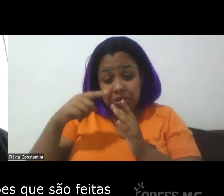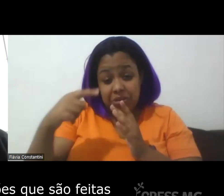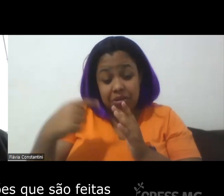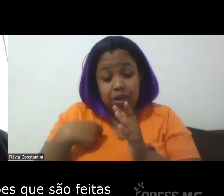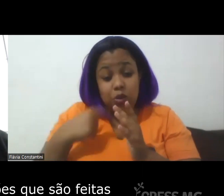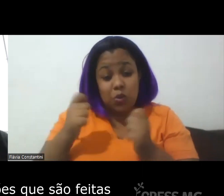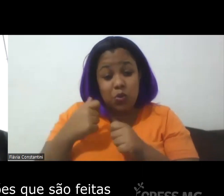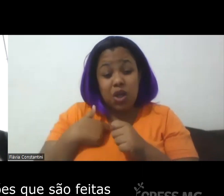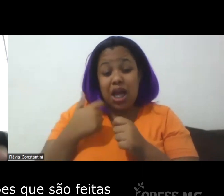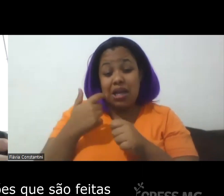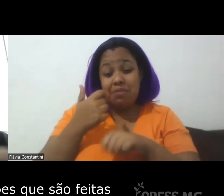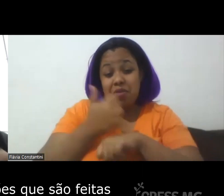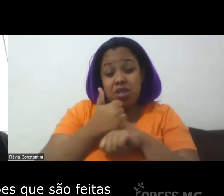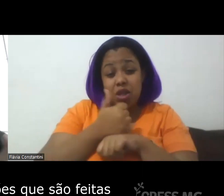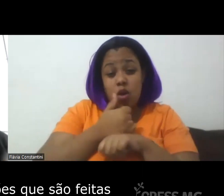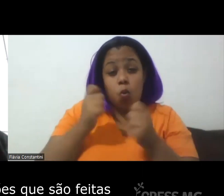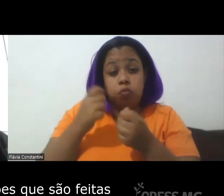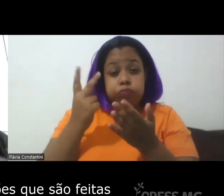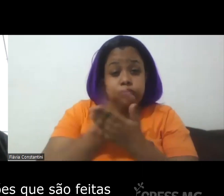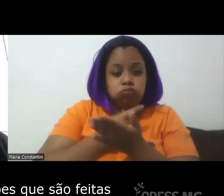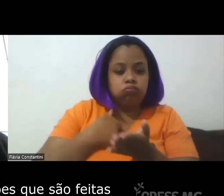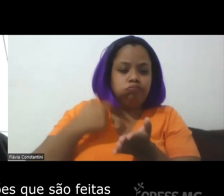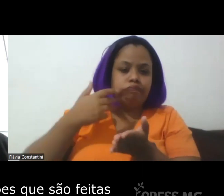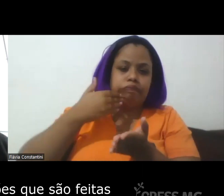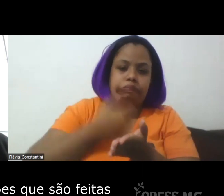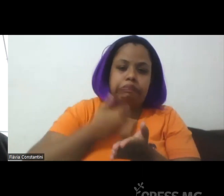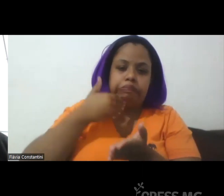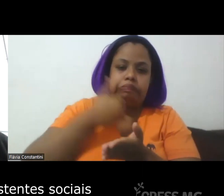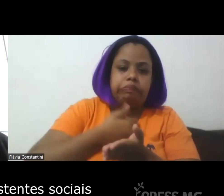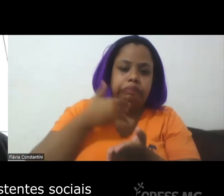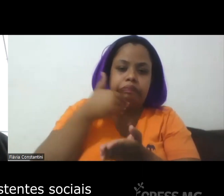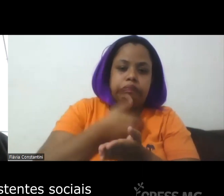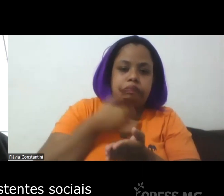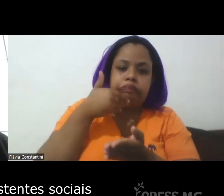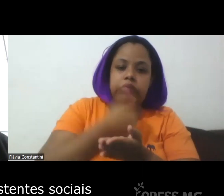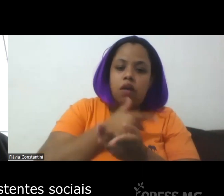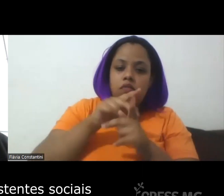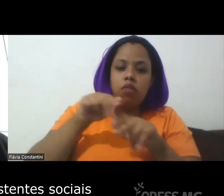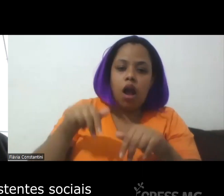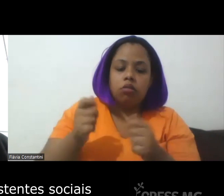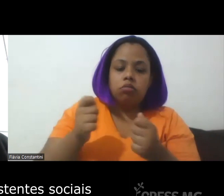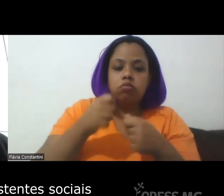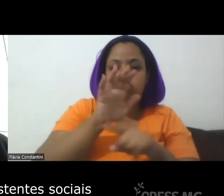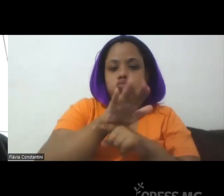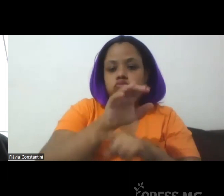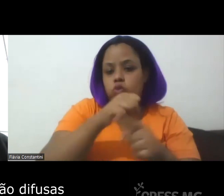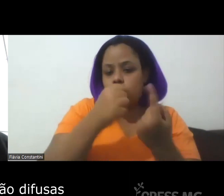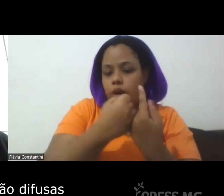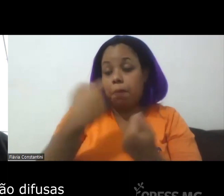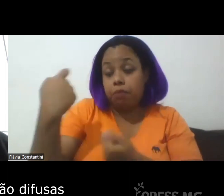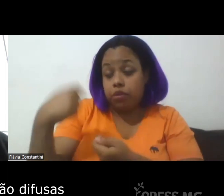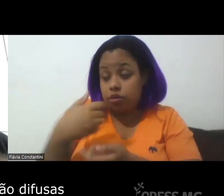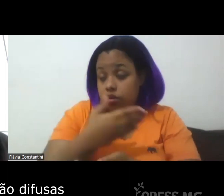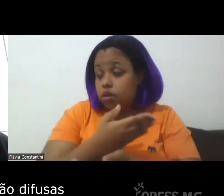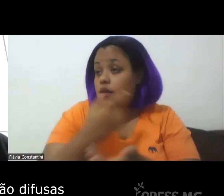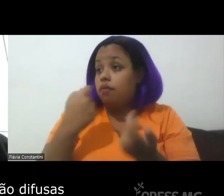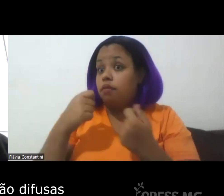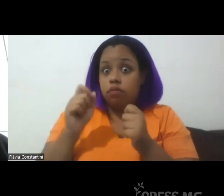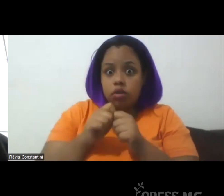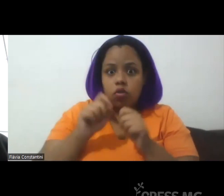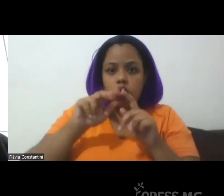entre requisições que são feitas para os assistentes sociais e que são